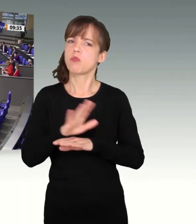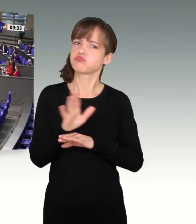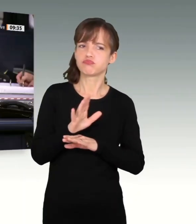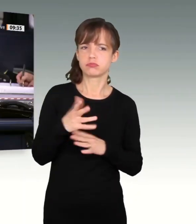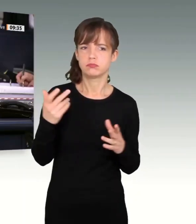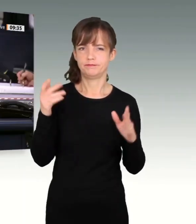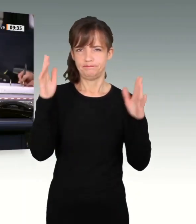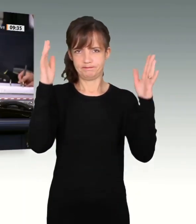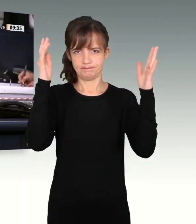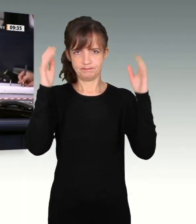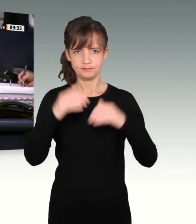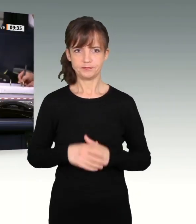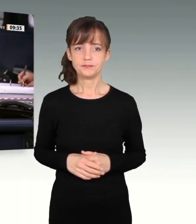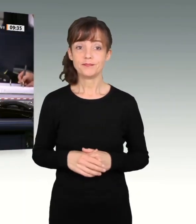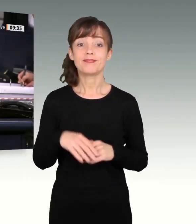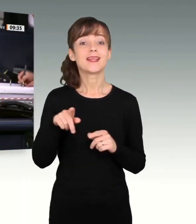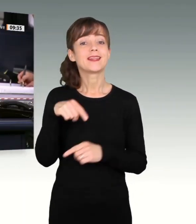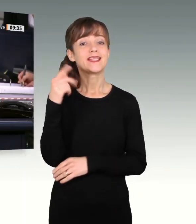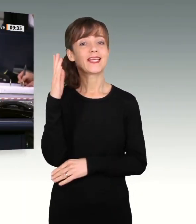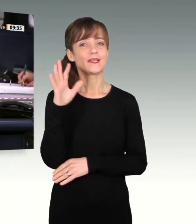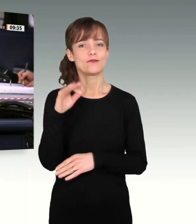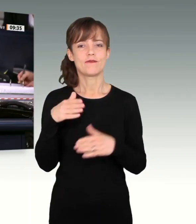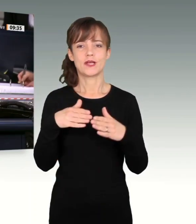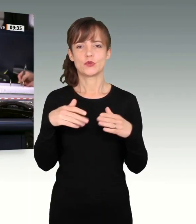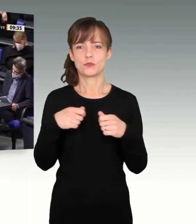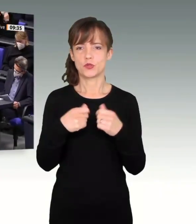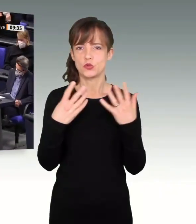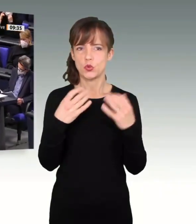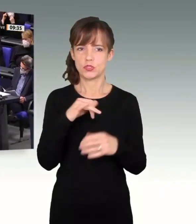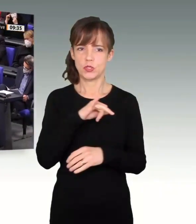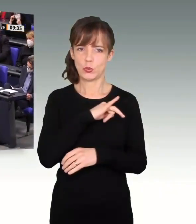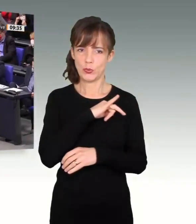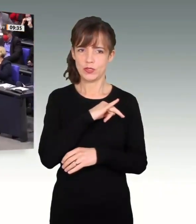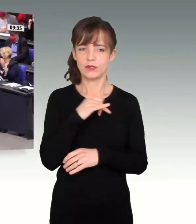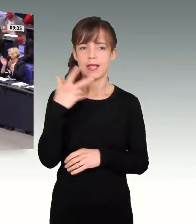Nächster Redner für die Fraktion Bündnis 90 Die Grünen Sven Christian Kindler.